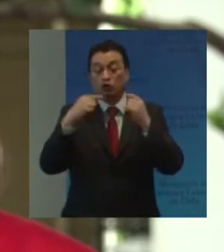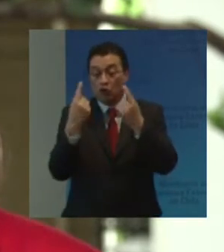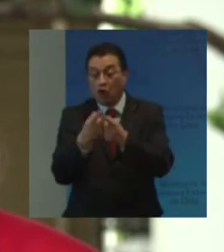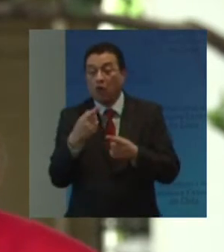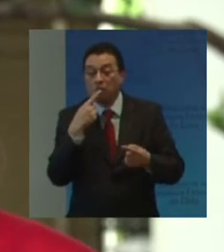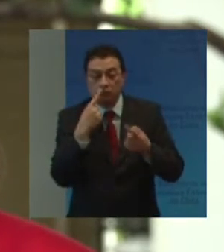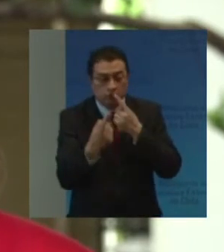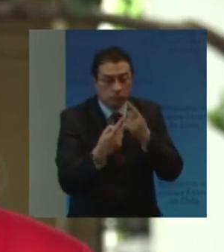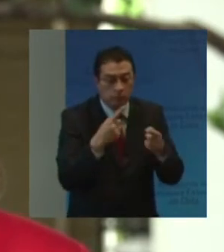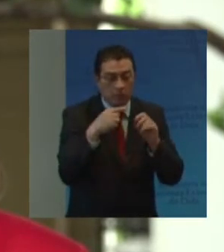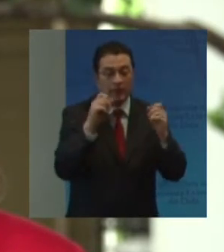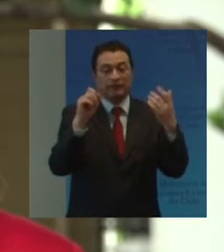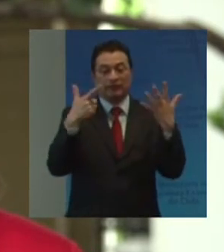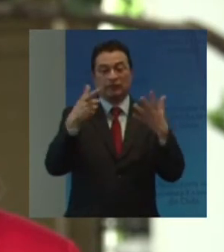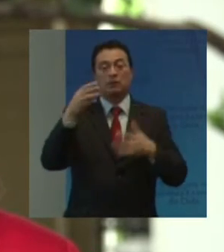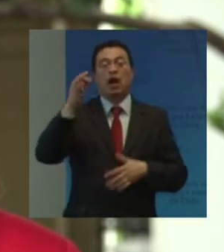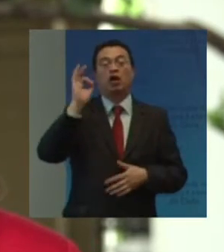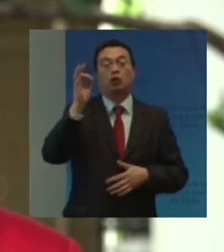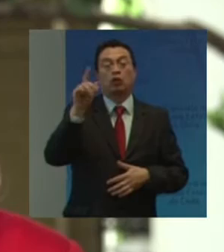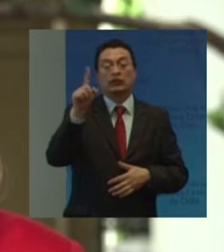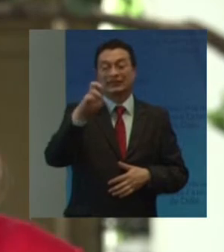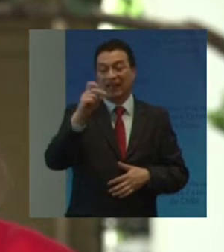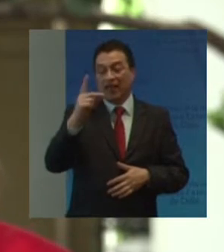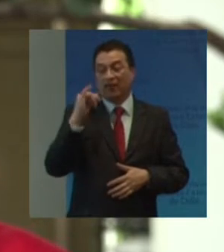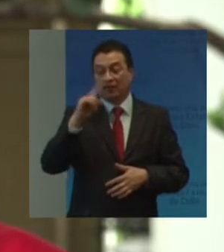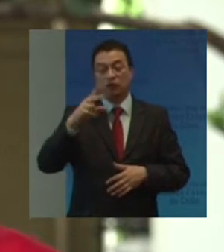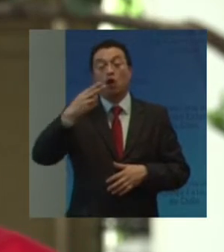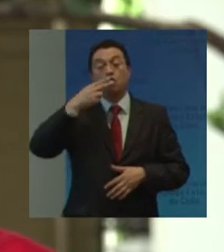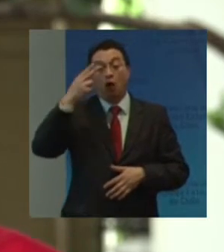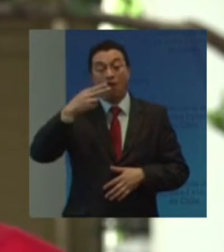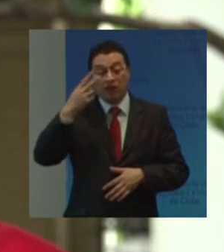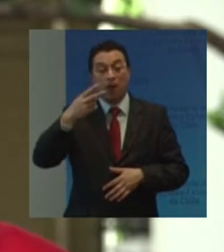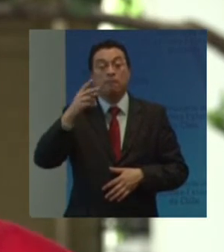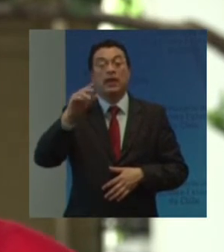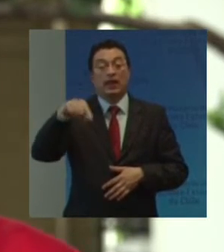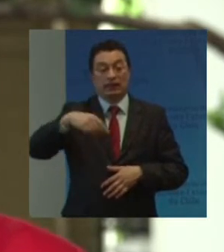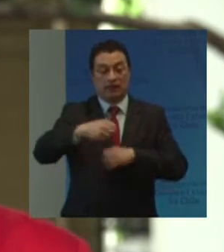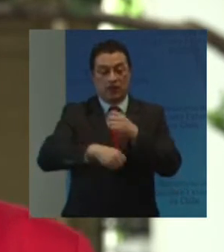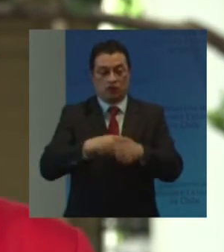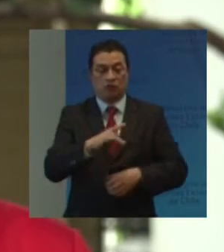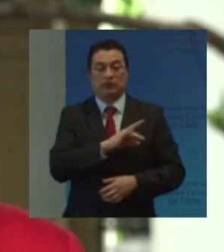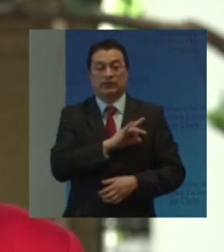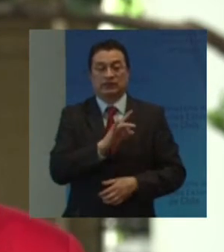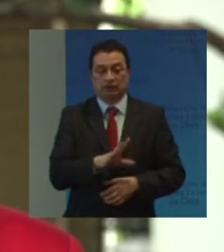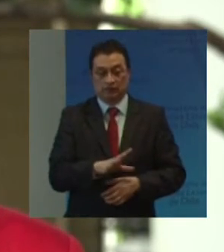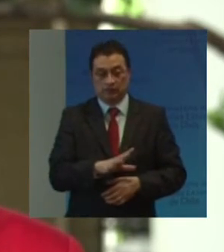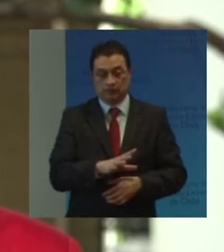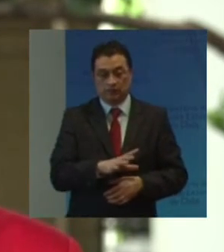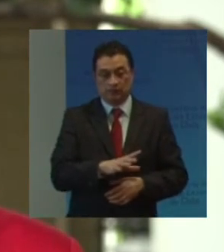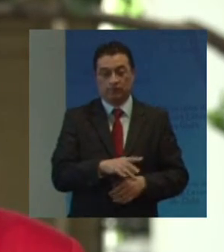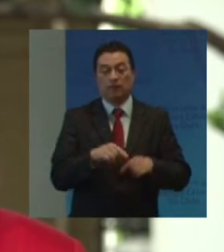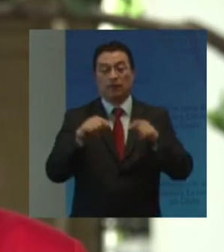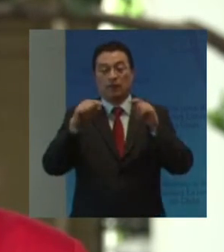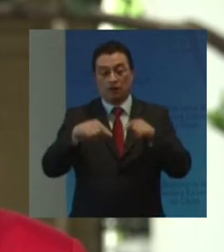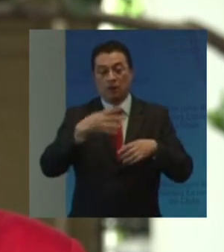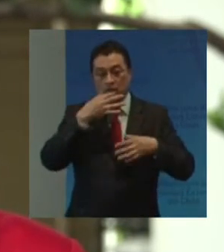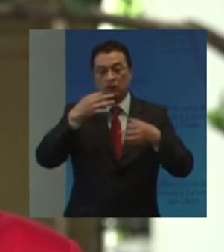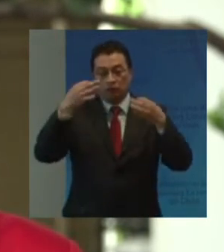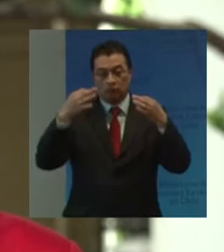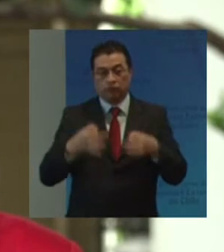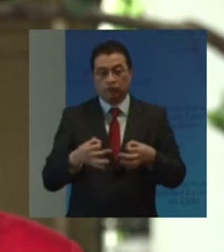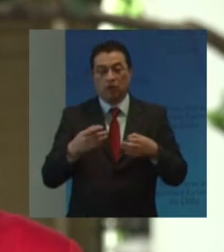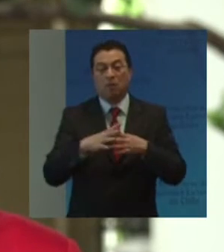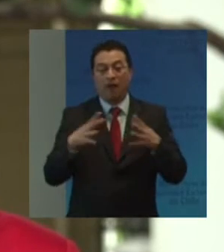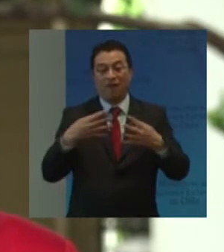procesados En la séptima reunión Del CEDIS A efectuarse En noviembre De este año En Chile Al mismo tiempo Convencidos De que la principal